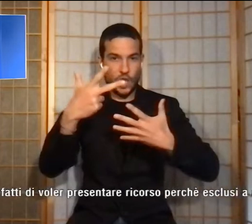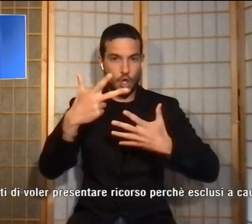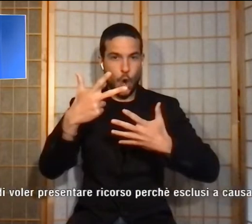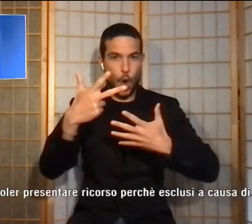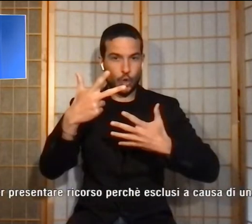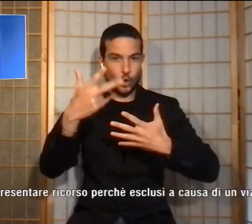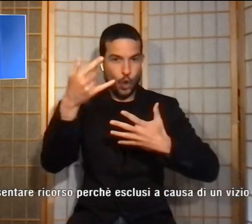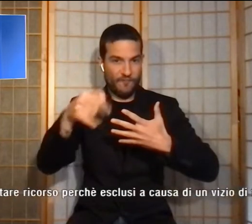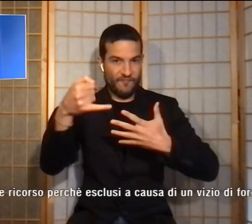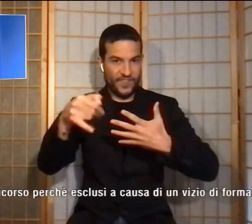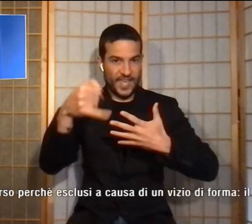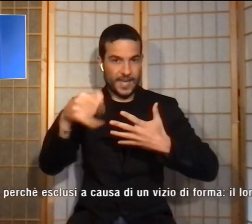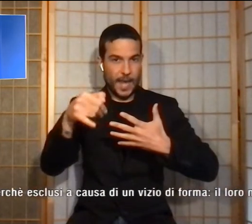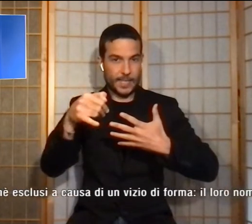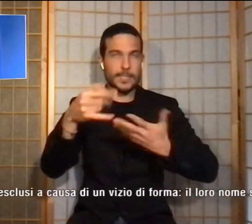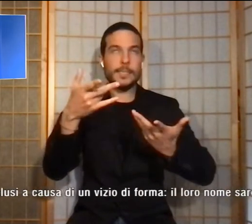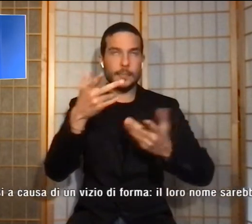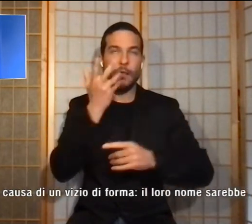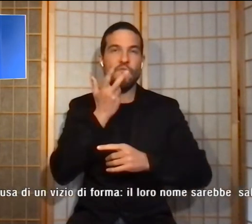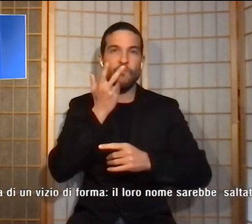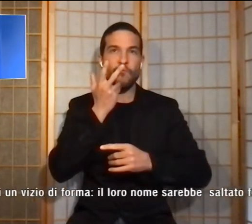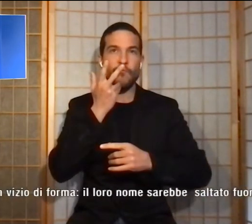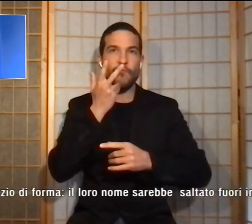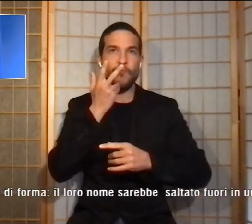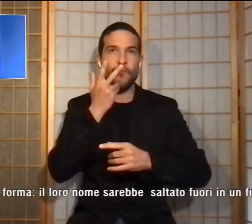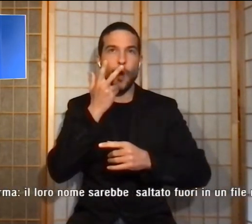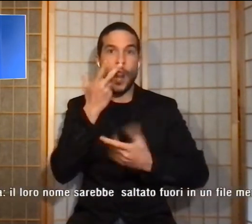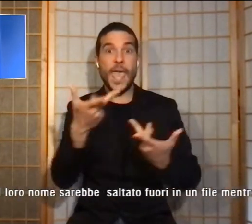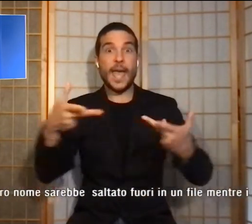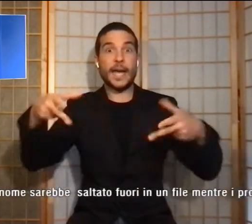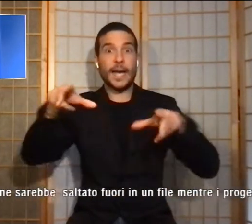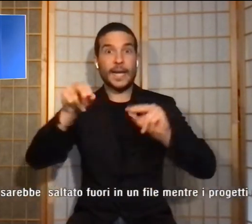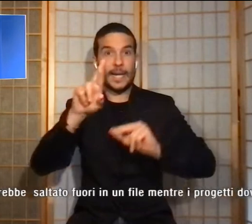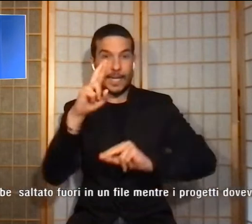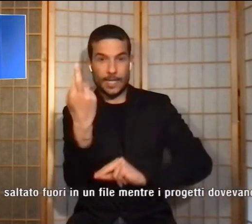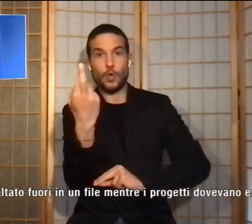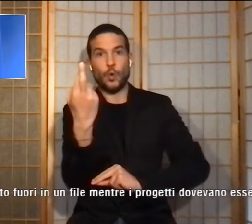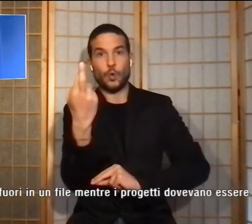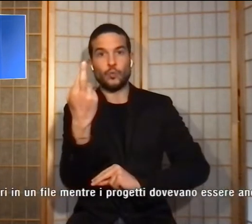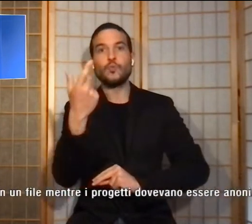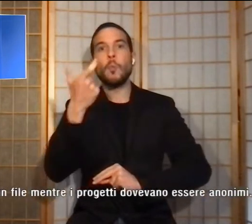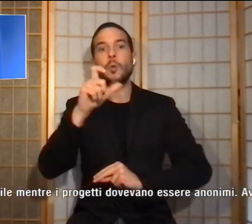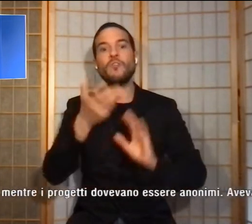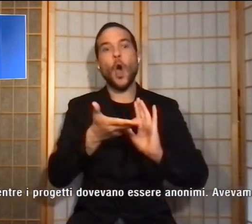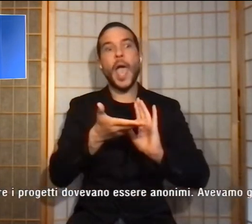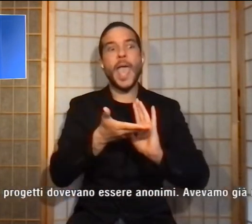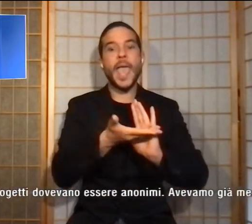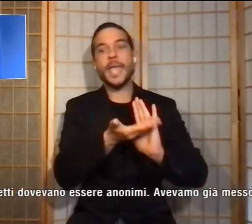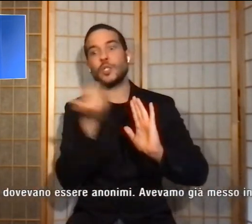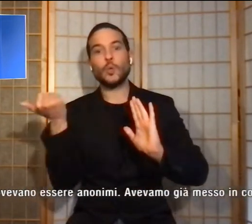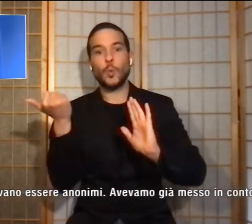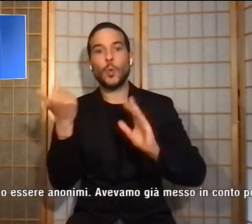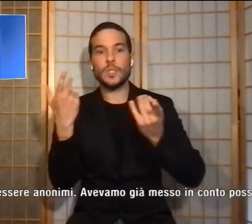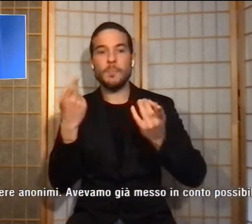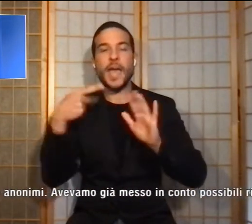presentare ricorso perché sono stati esclusi a causa di un vizio di forma. Il